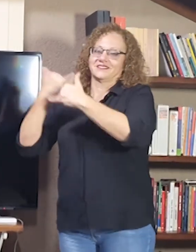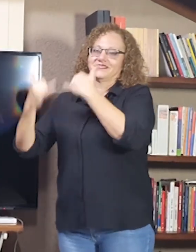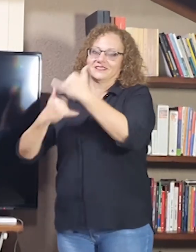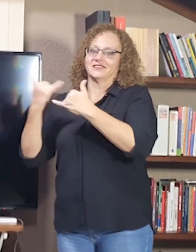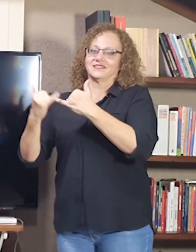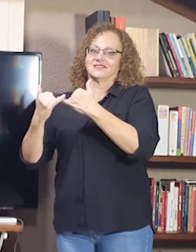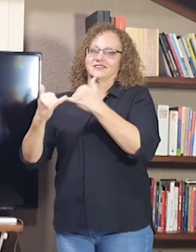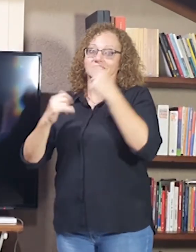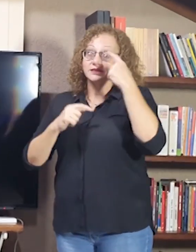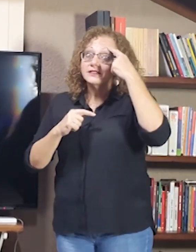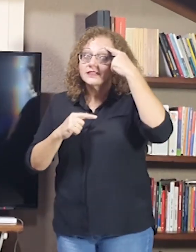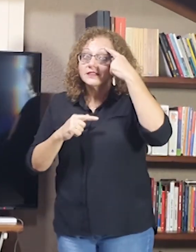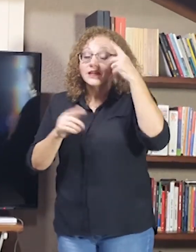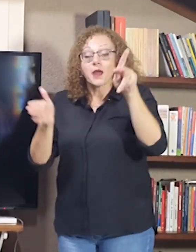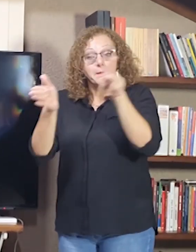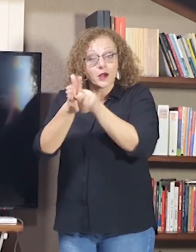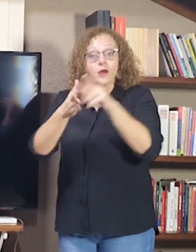Isso é topicalização.